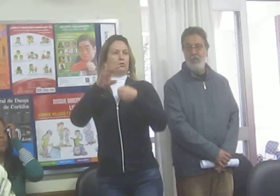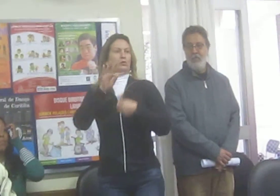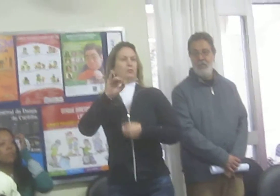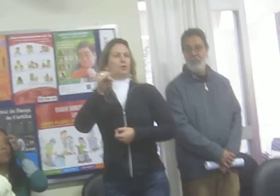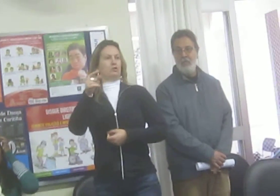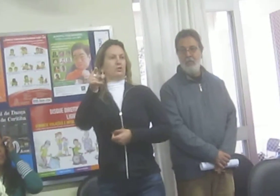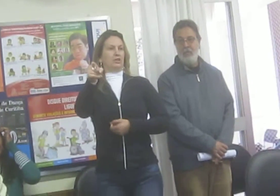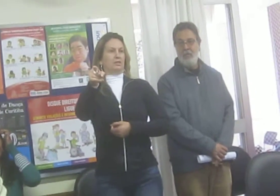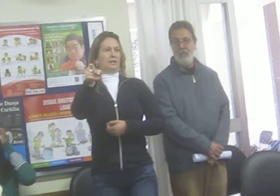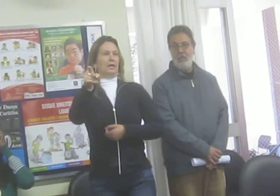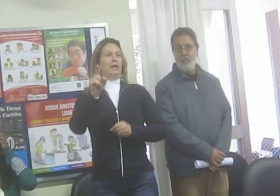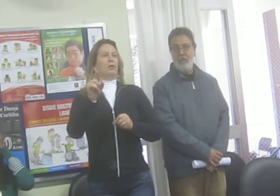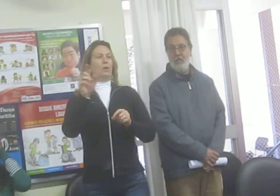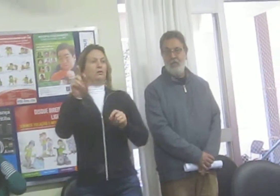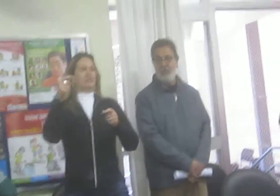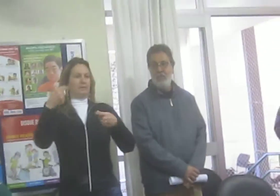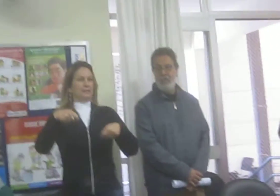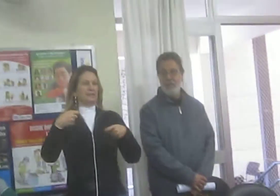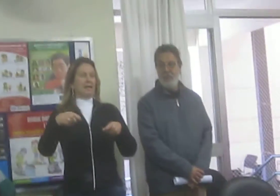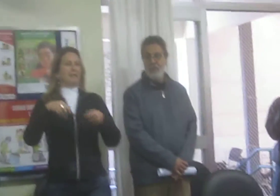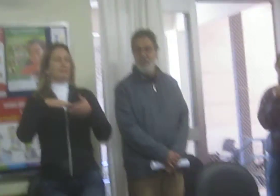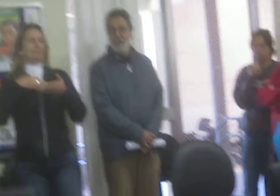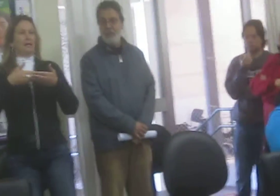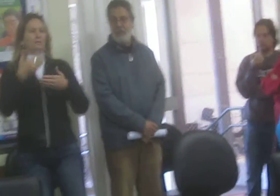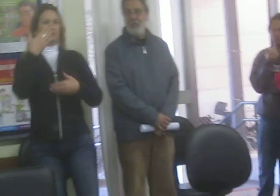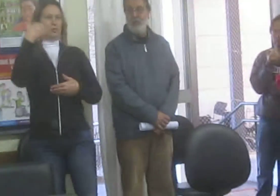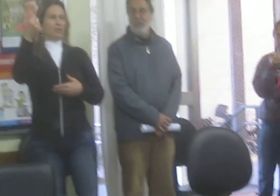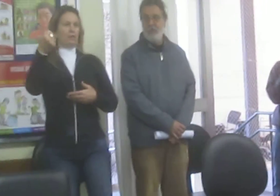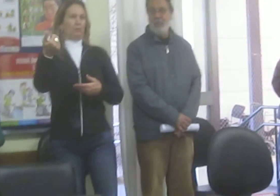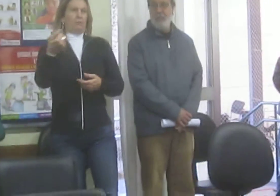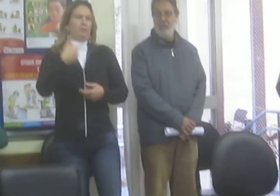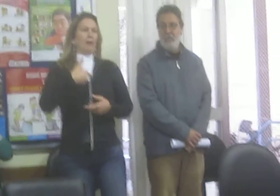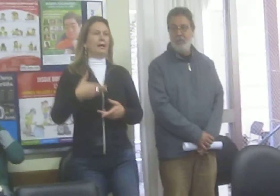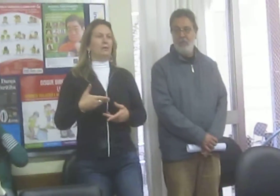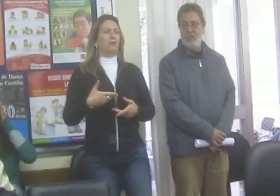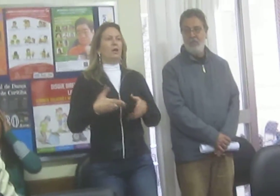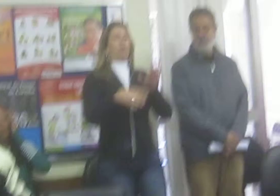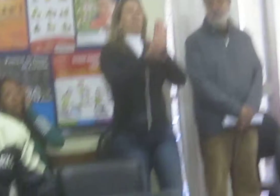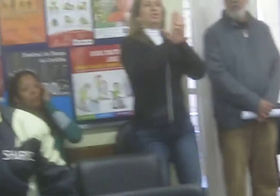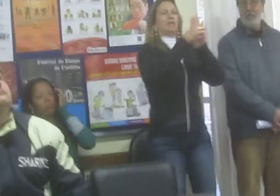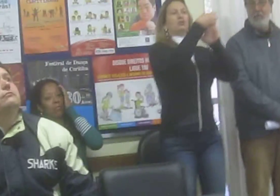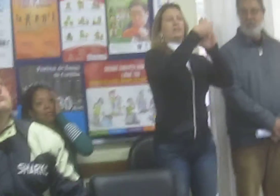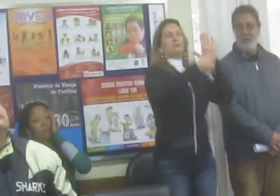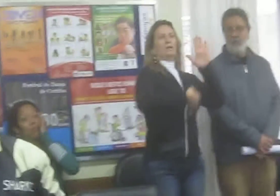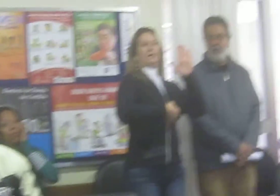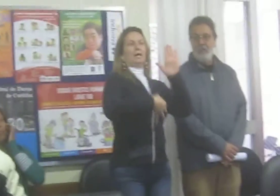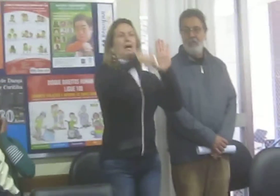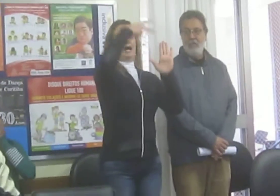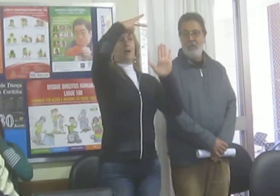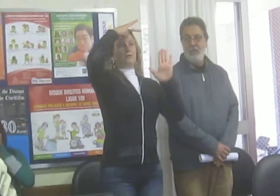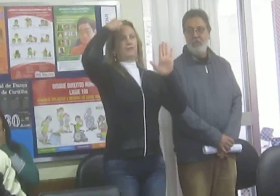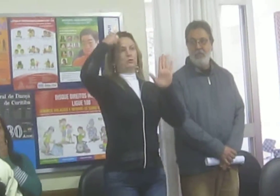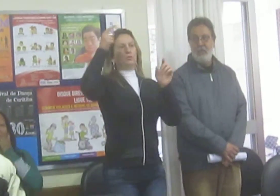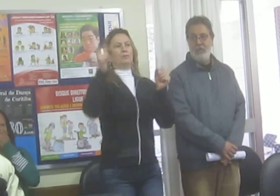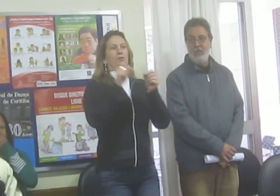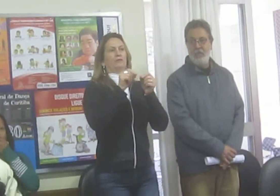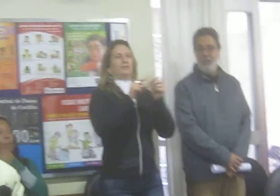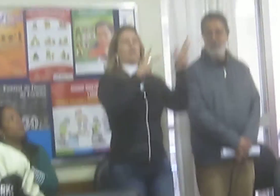com o Tribunal de Justiça. Quando eles precisarem de intérprete, eles me chamam e me pagam. O edital já explica. A prefeitura pode fazer